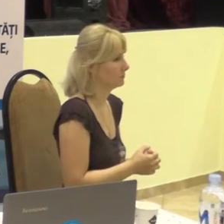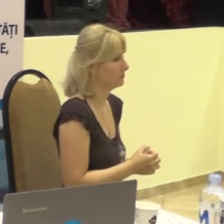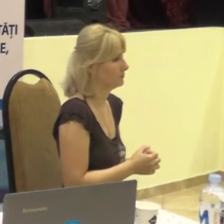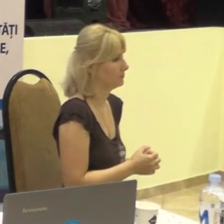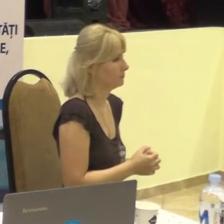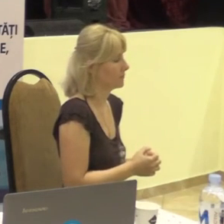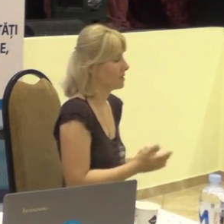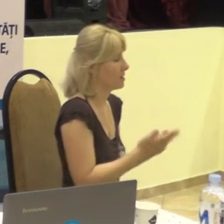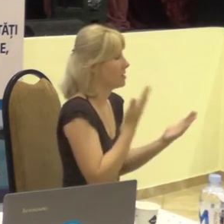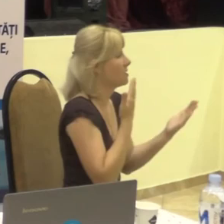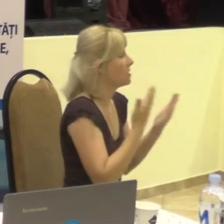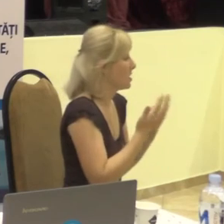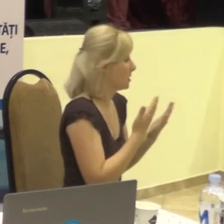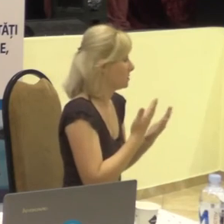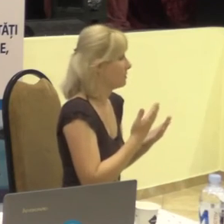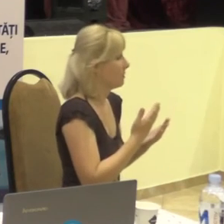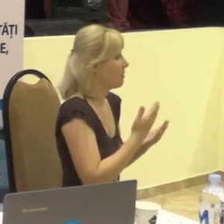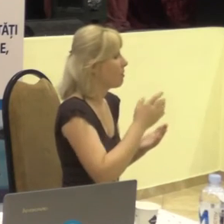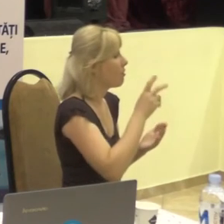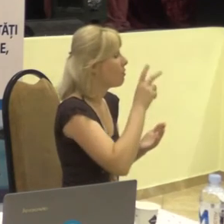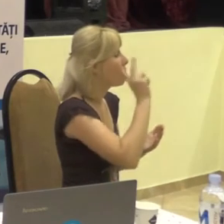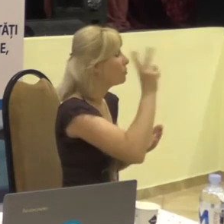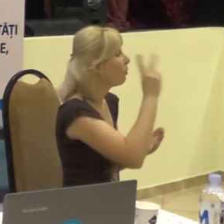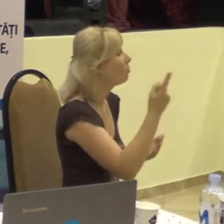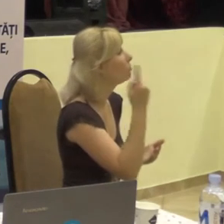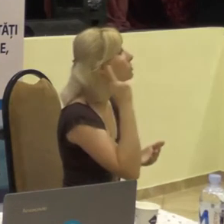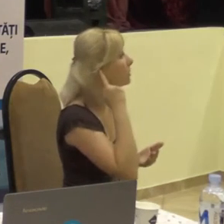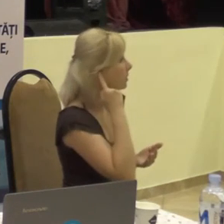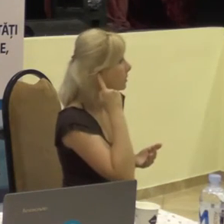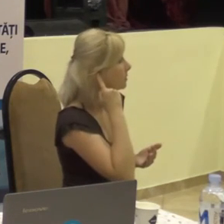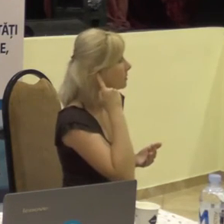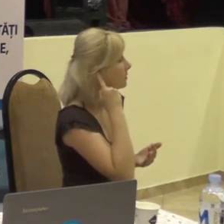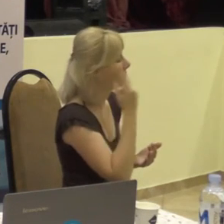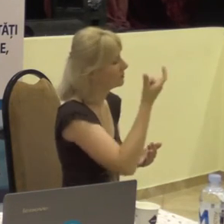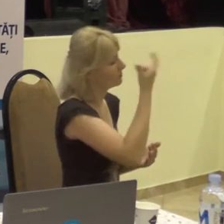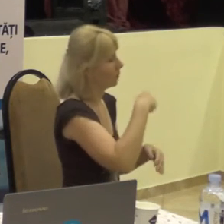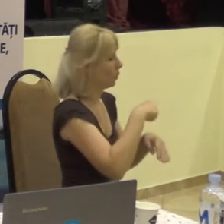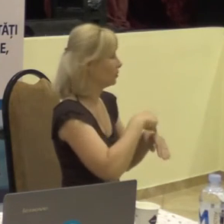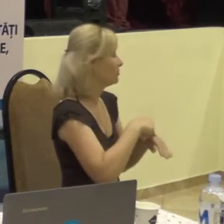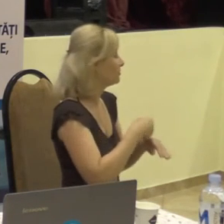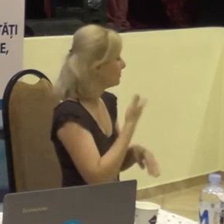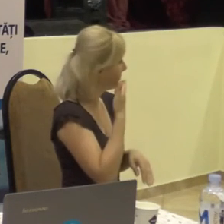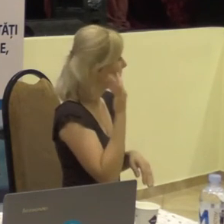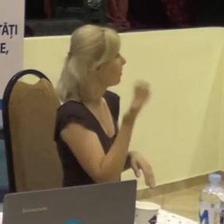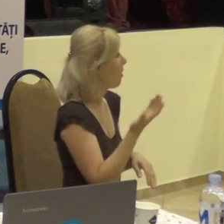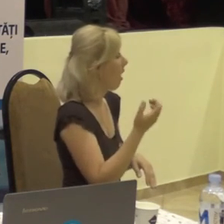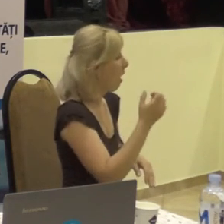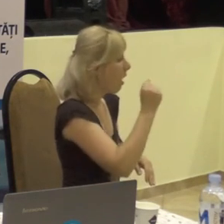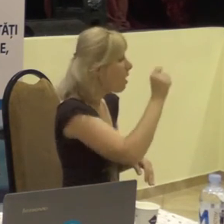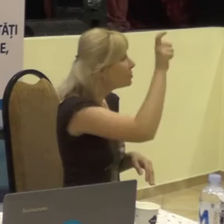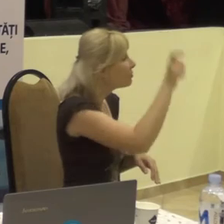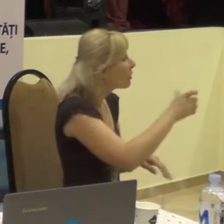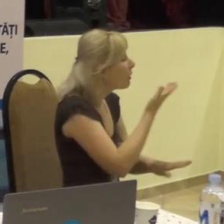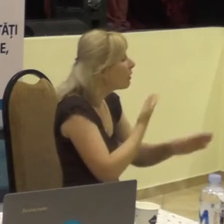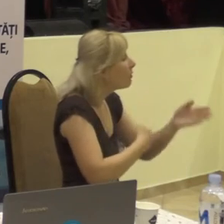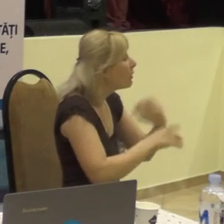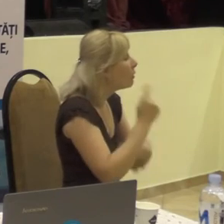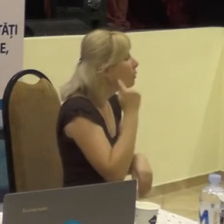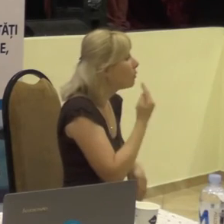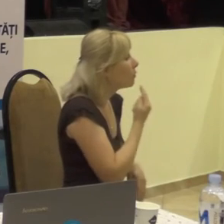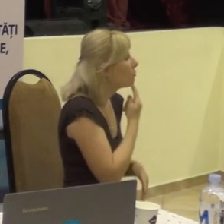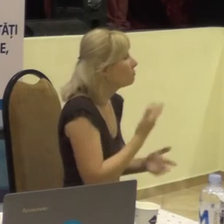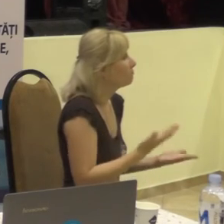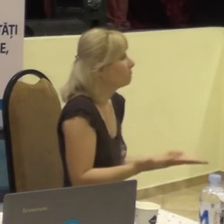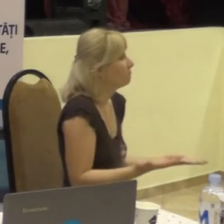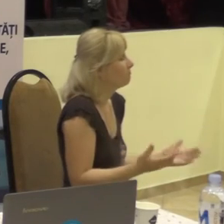Dacă cei ce auzeau, se simțeau altfel, persoane cu zabilități, erau,